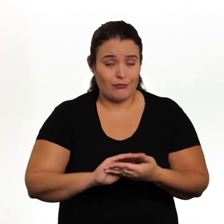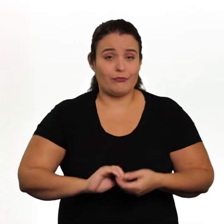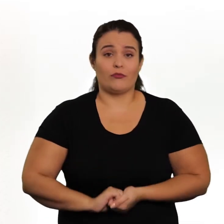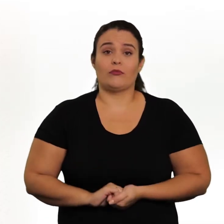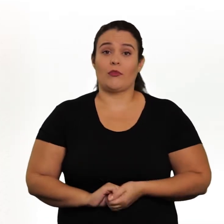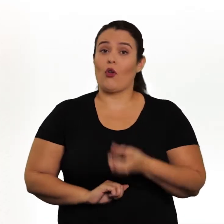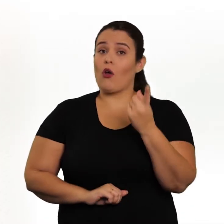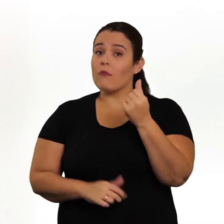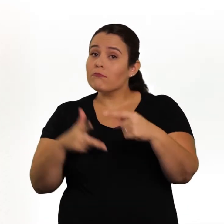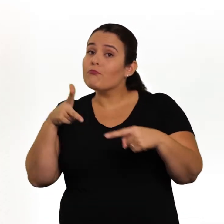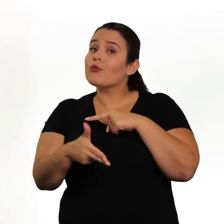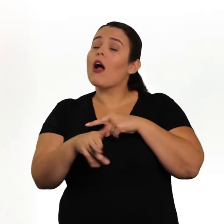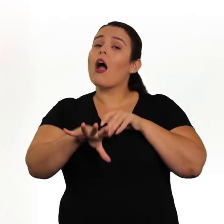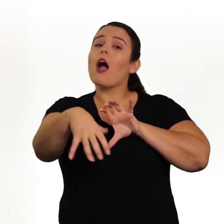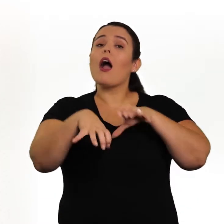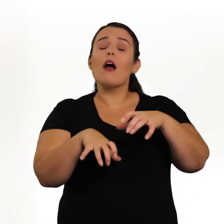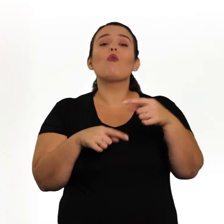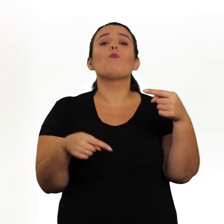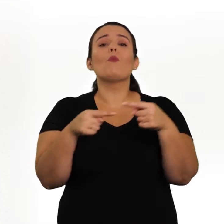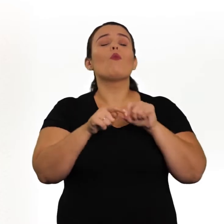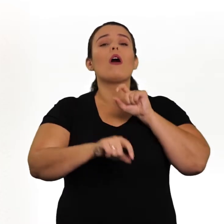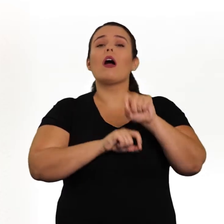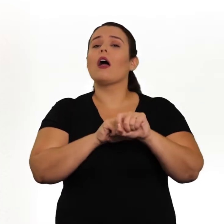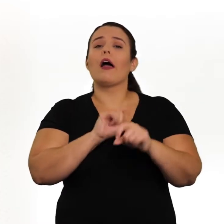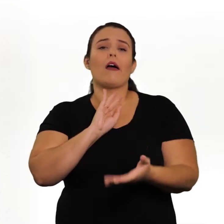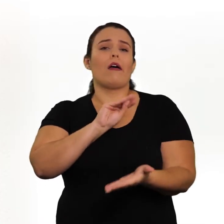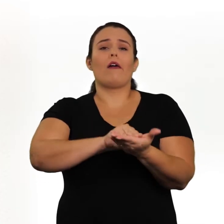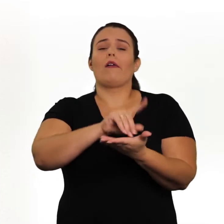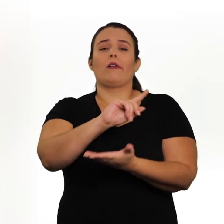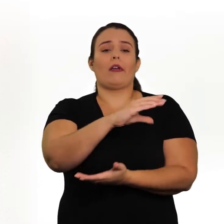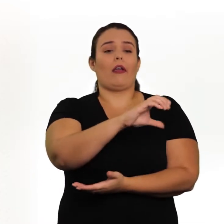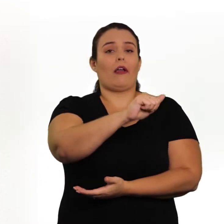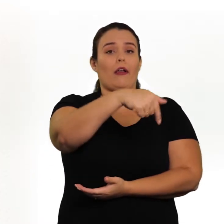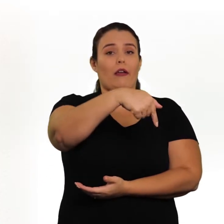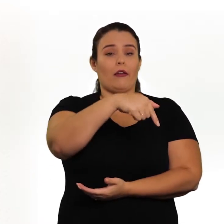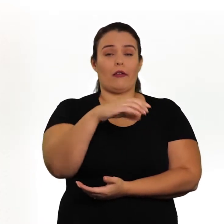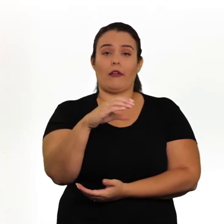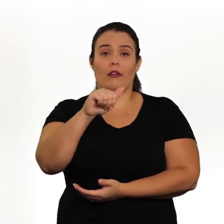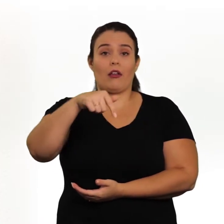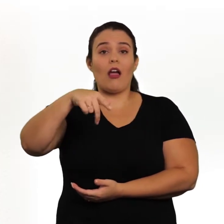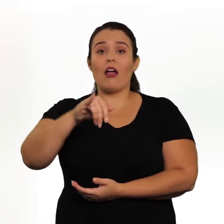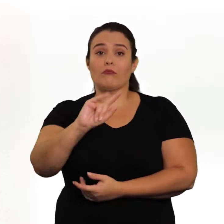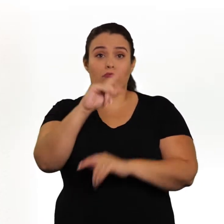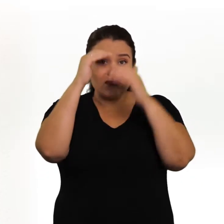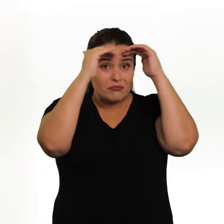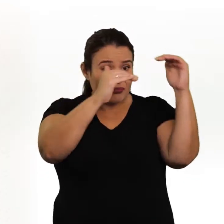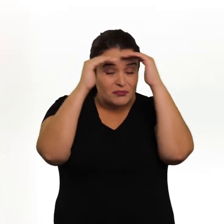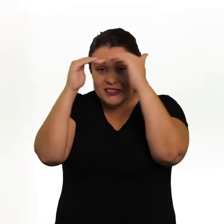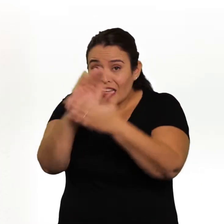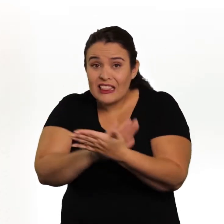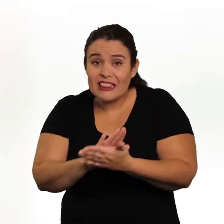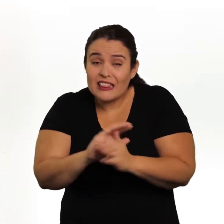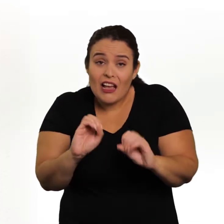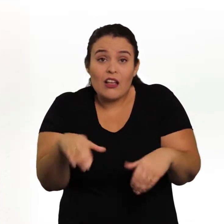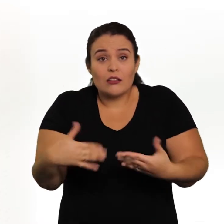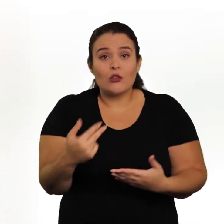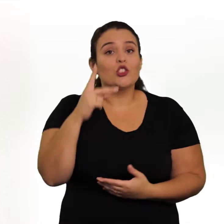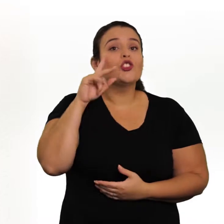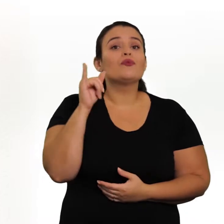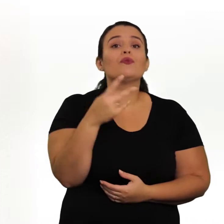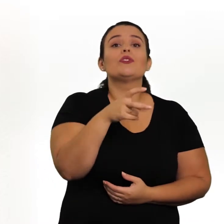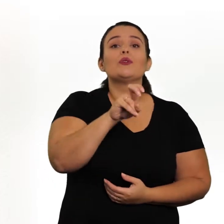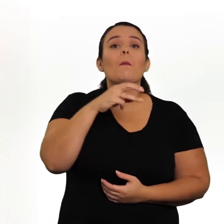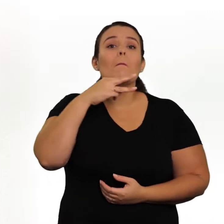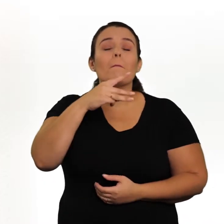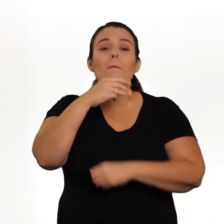implementados. Os cortes de orçamento para a área estão diretamente ligados à não implementação do CAQI-CAQI. Por isso, em